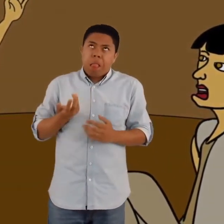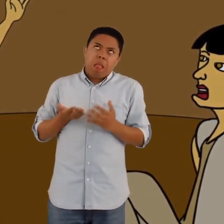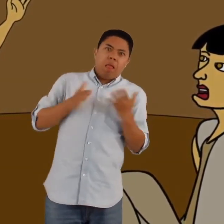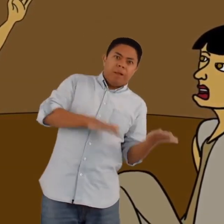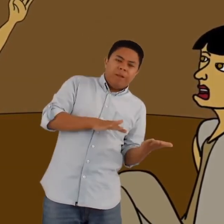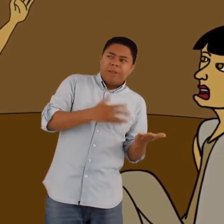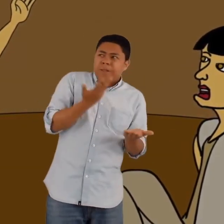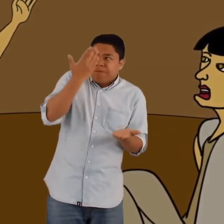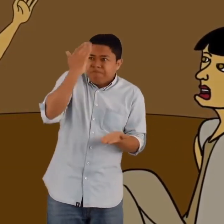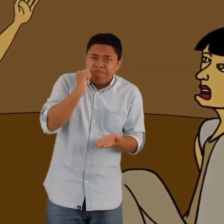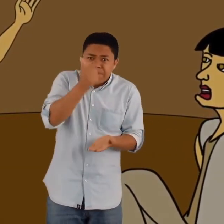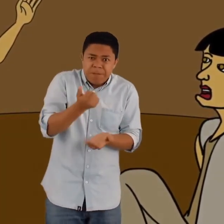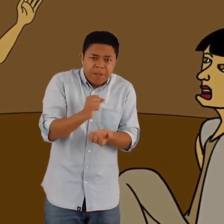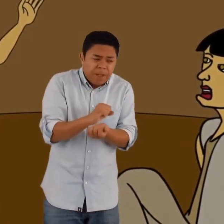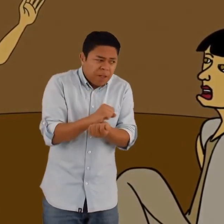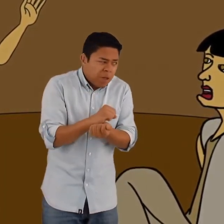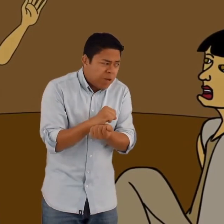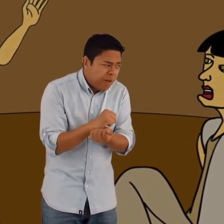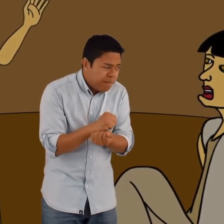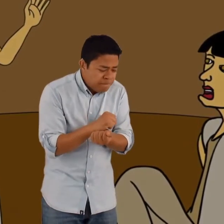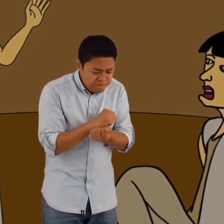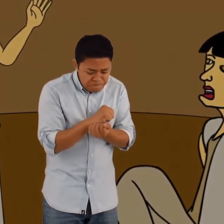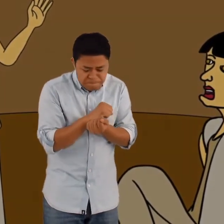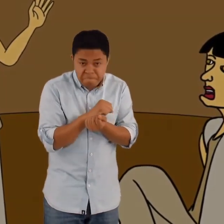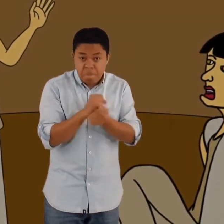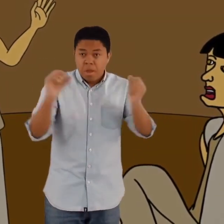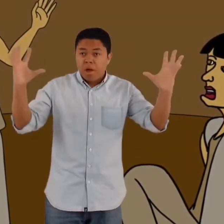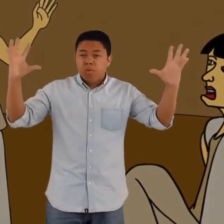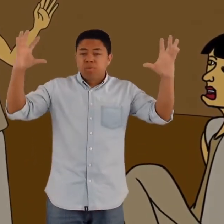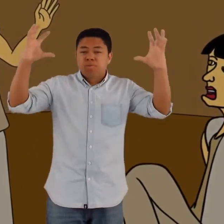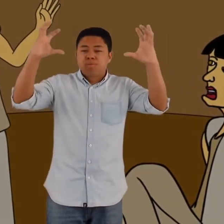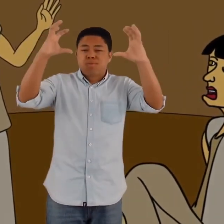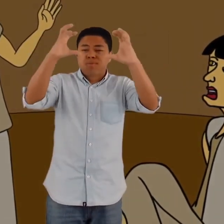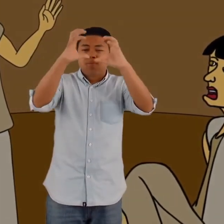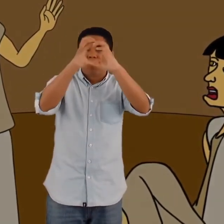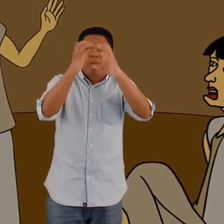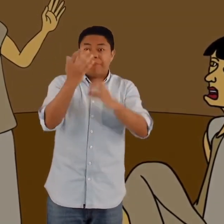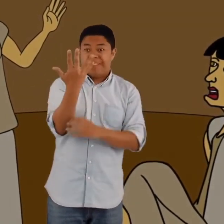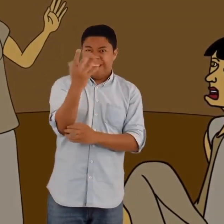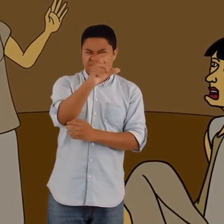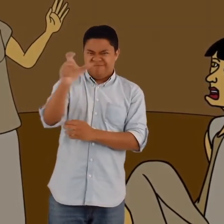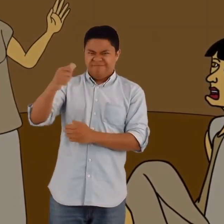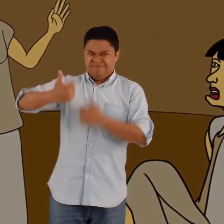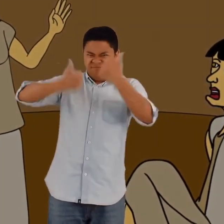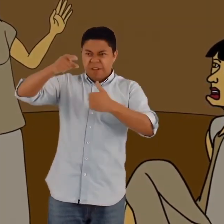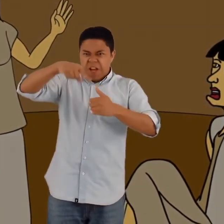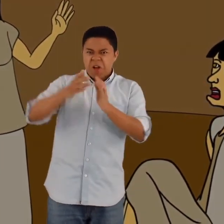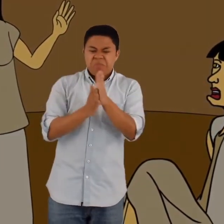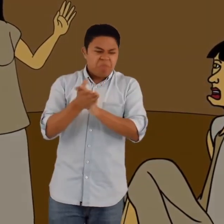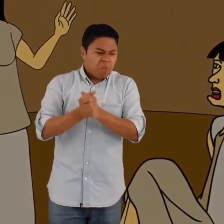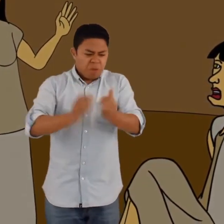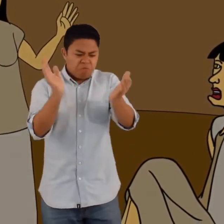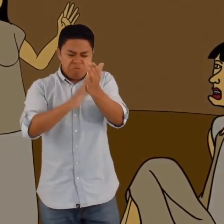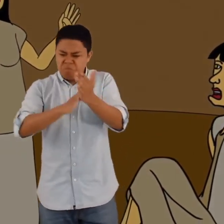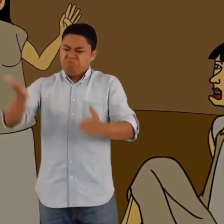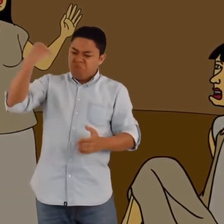Durante la noche, los cinco jefes les ordenaron a los demás que les trajeran bebidas y luego que se fueran.